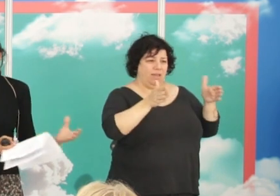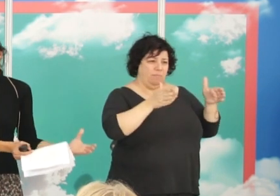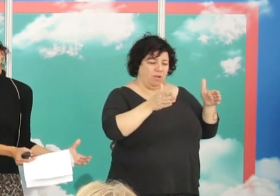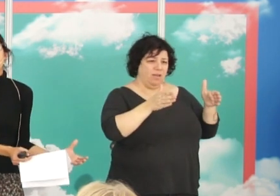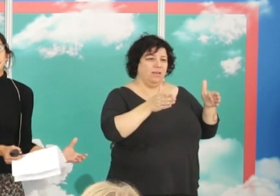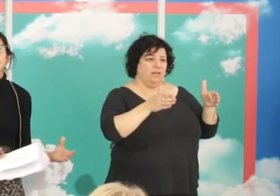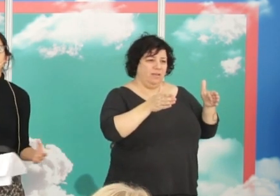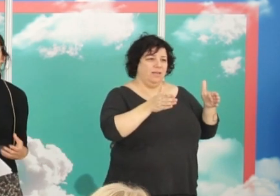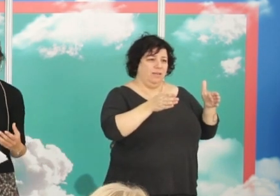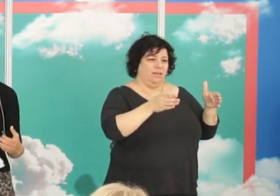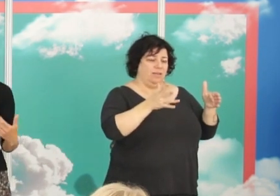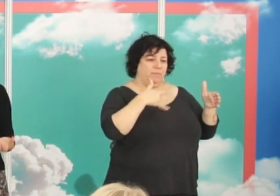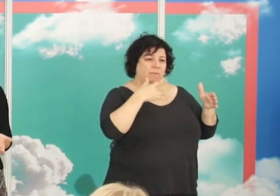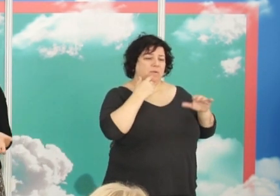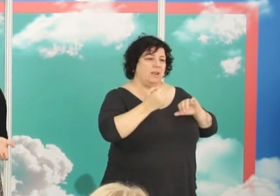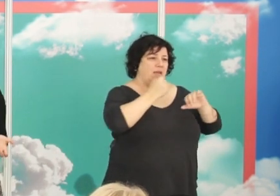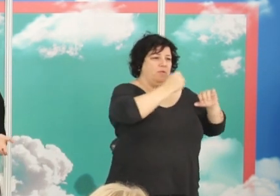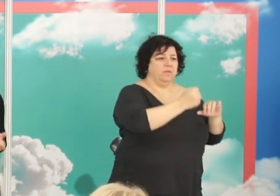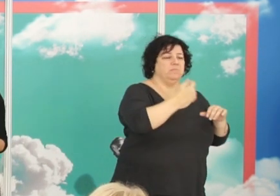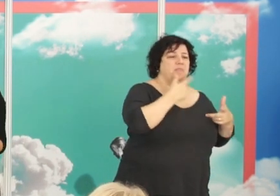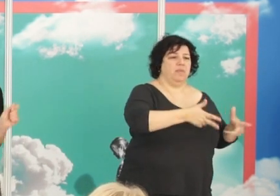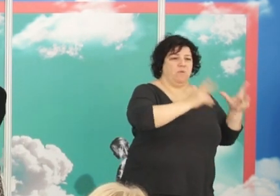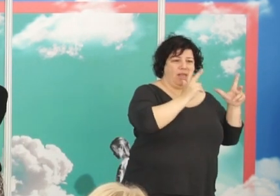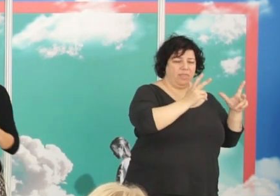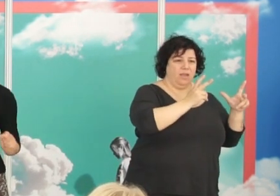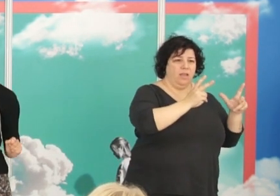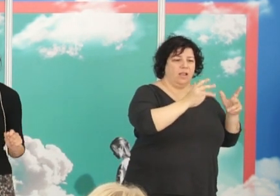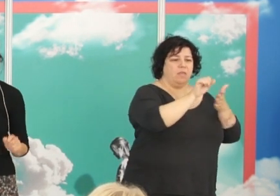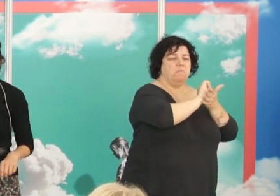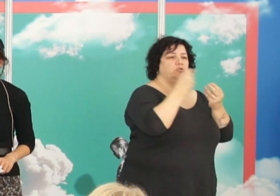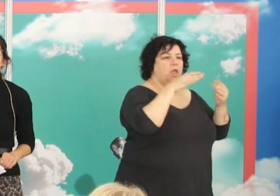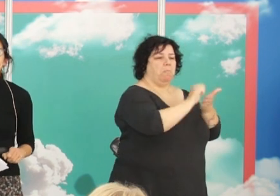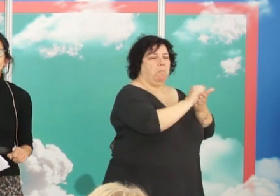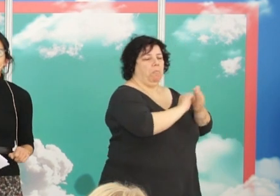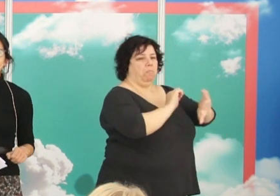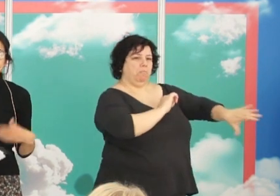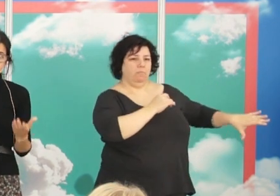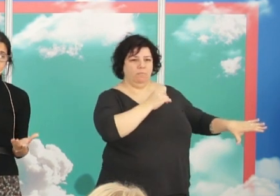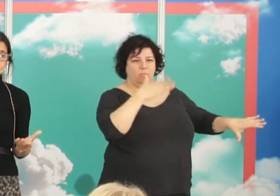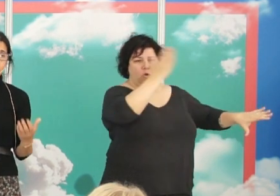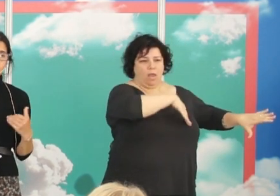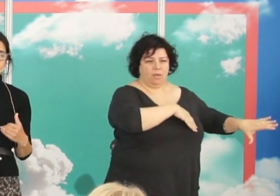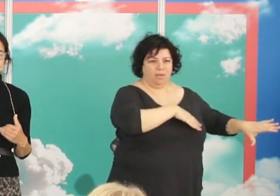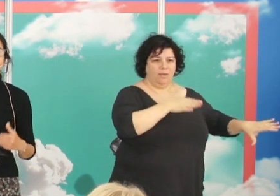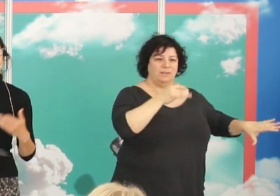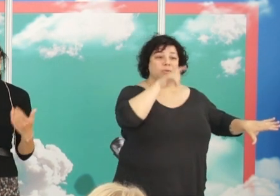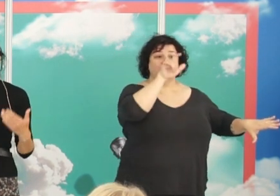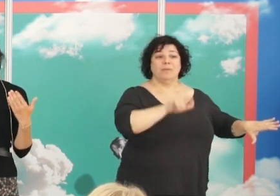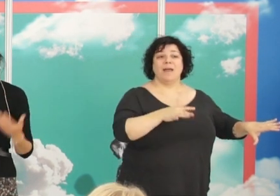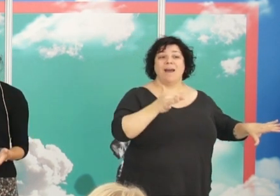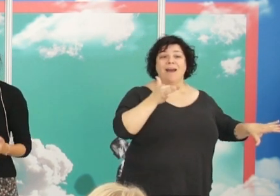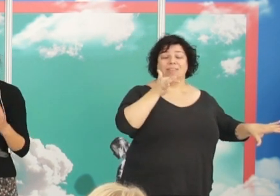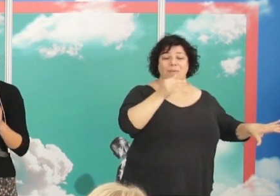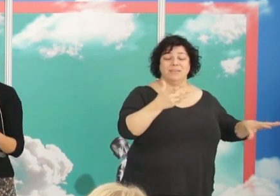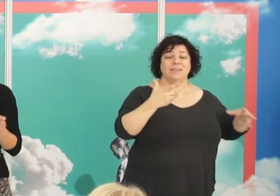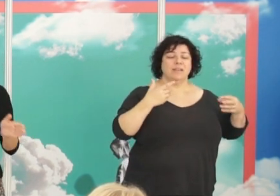se habían posicionado del lado del gobierno democrático lo borramos de la historia y además a una persona que había